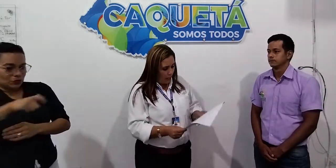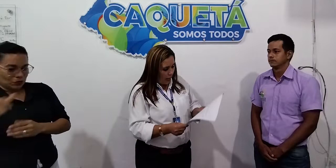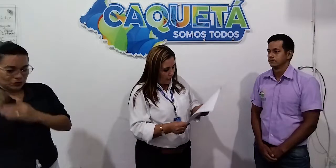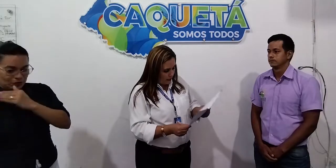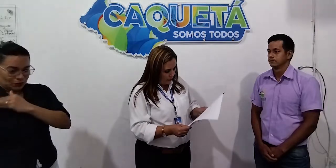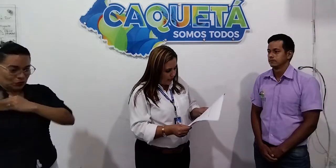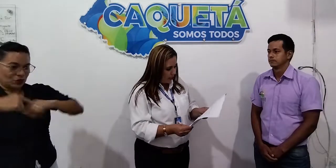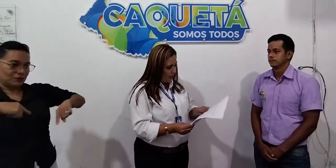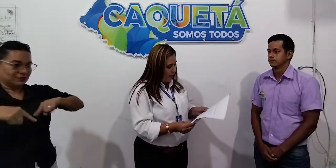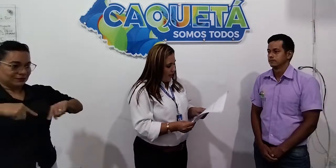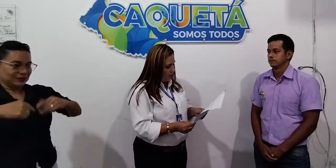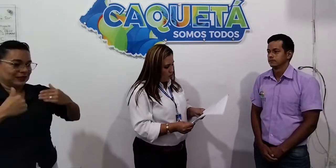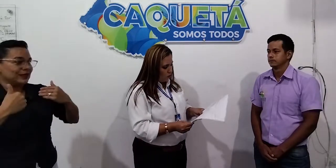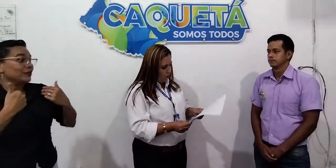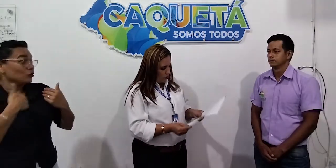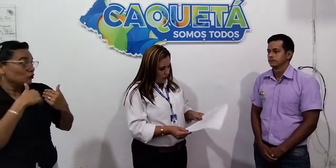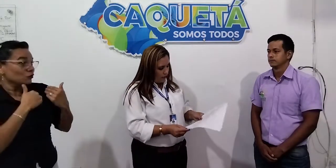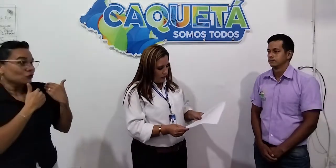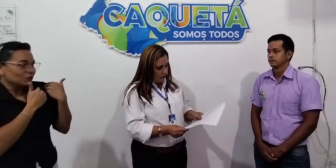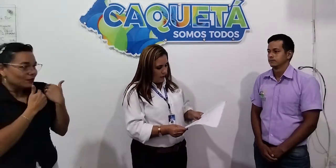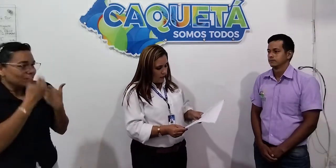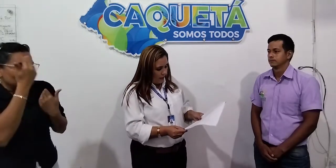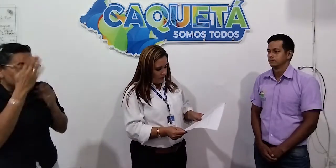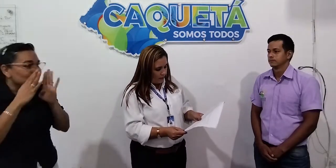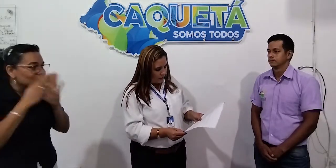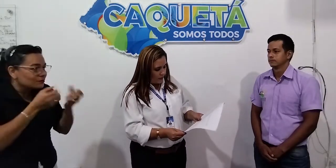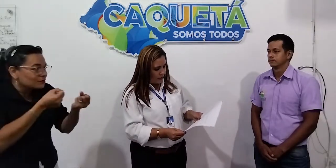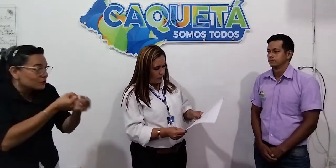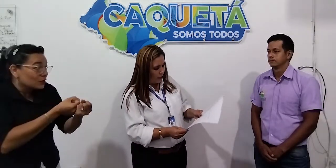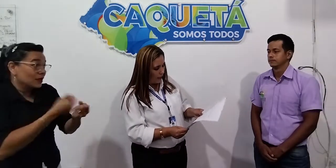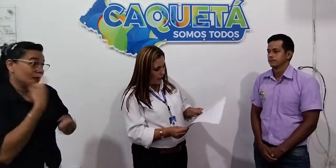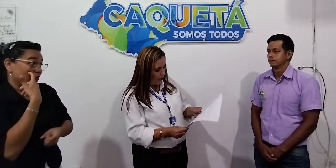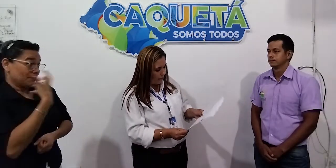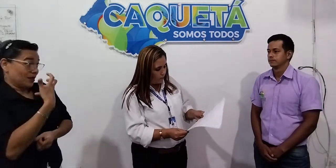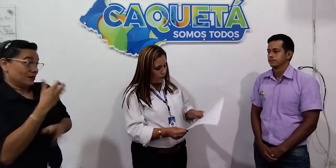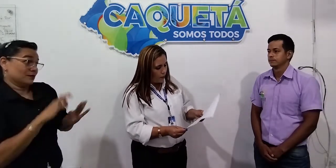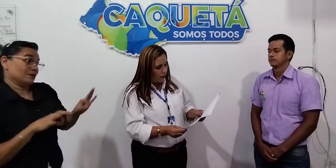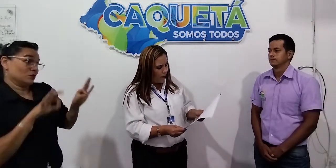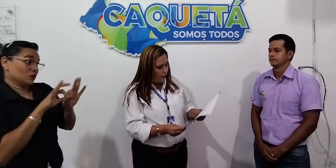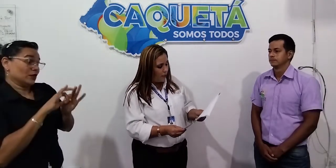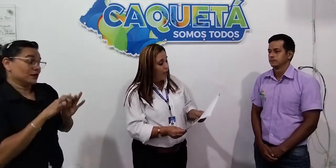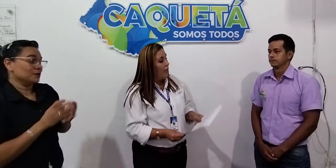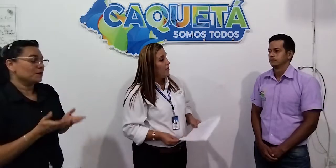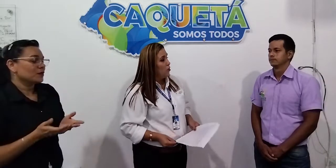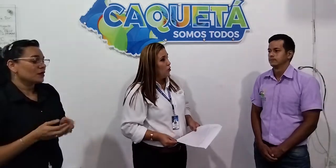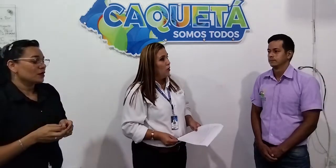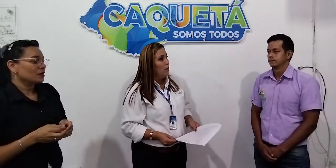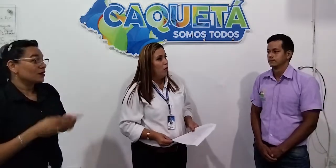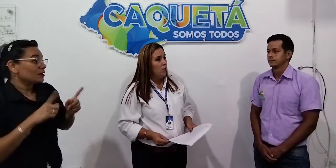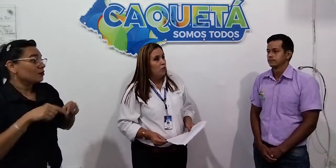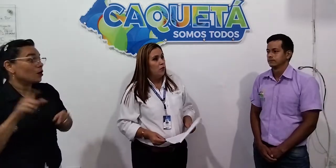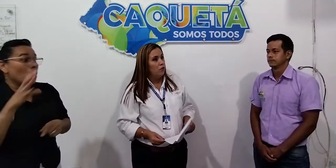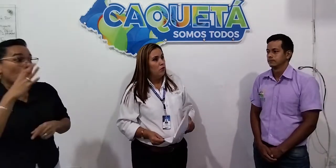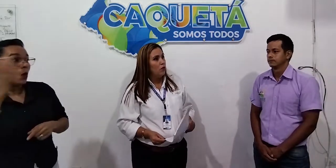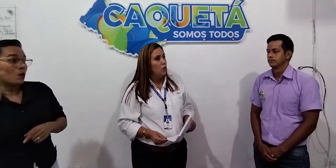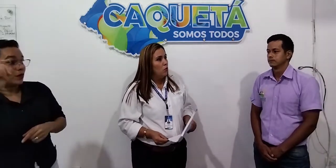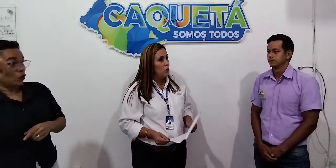atender. Es muy importante resaltar que también el señor Gobernador después de los recursos